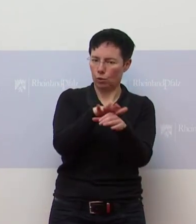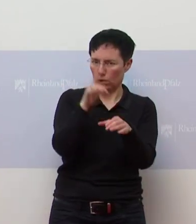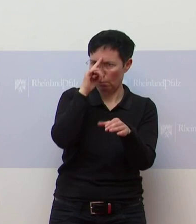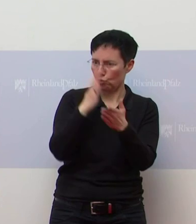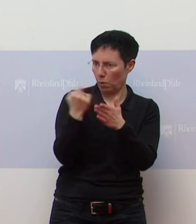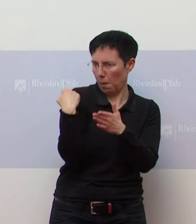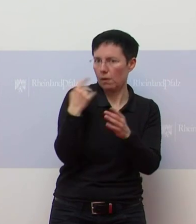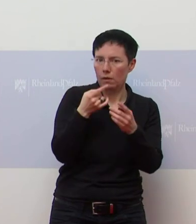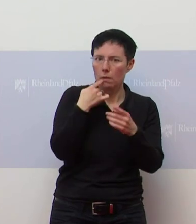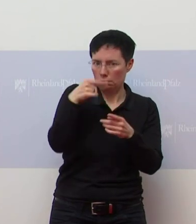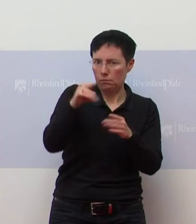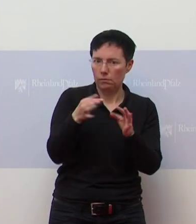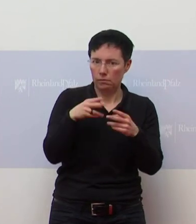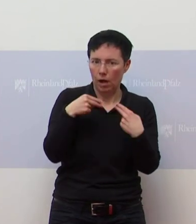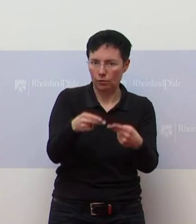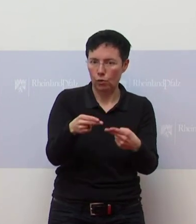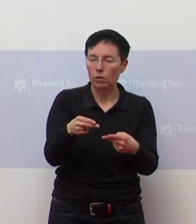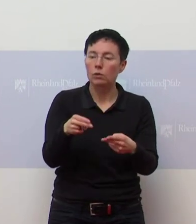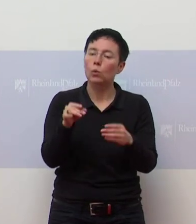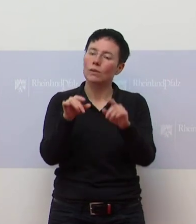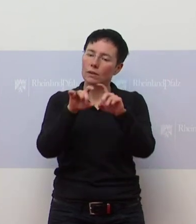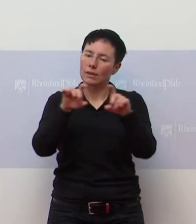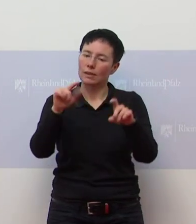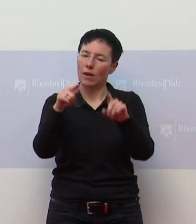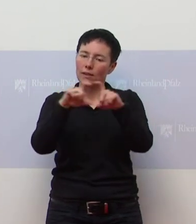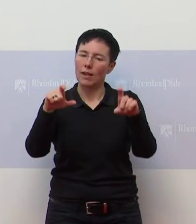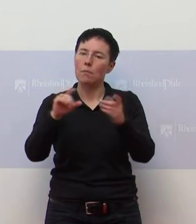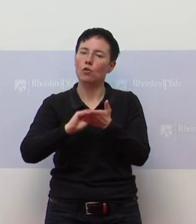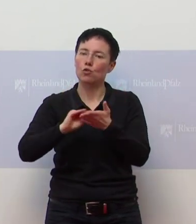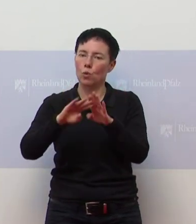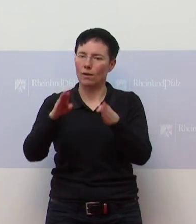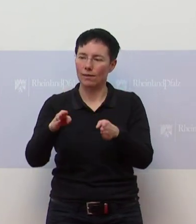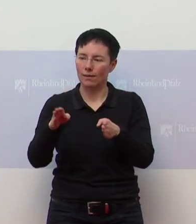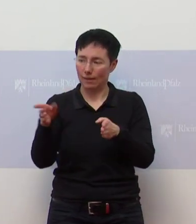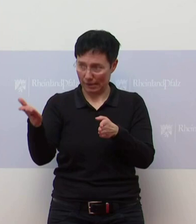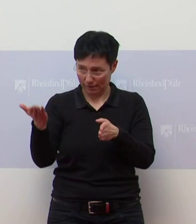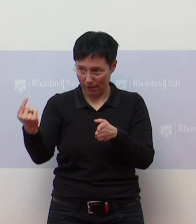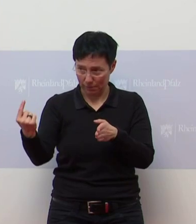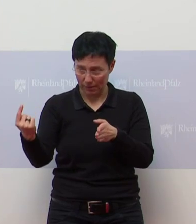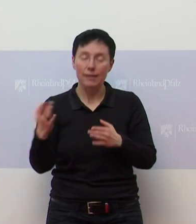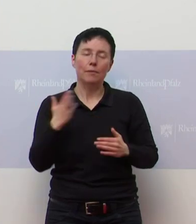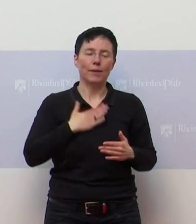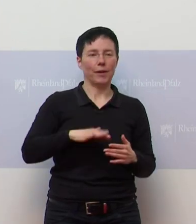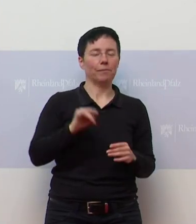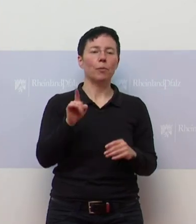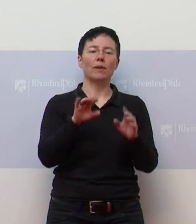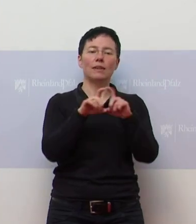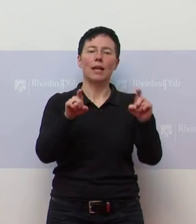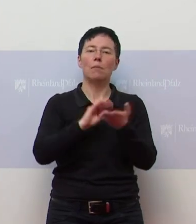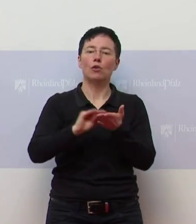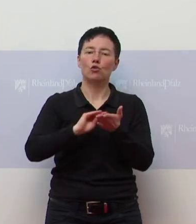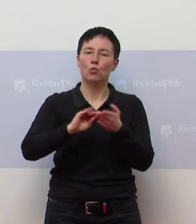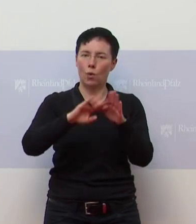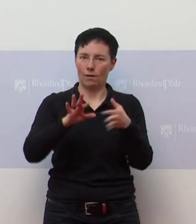andernfalls und zu Schulen. Herr Gericke, wollen Sie selbst? Ja, gerne, danke. Erstmal zu den Schulen. noch was soll